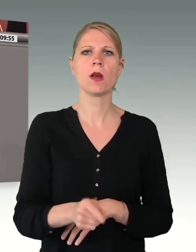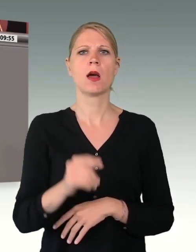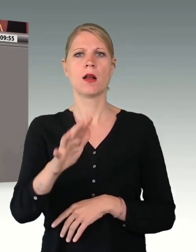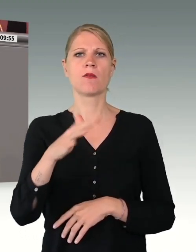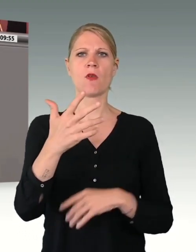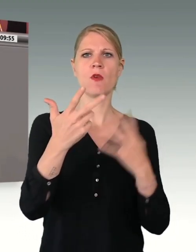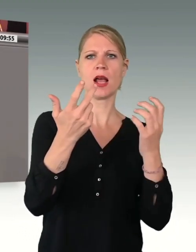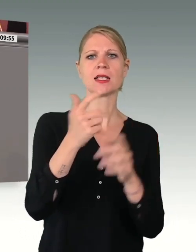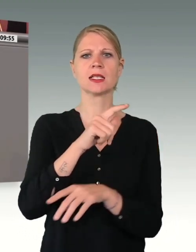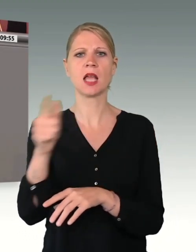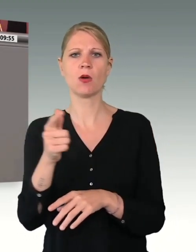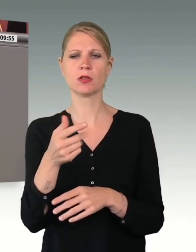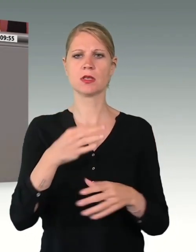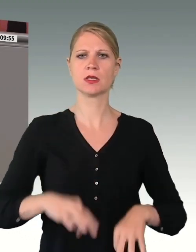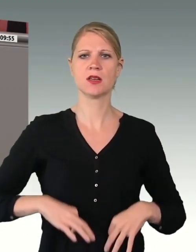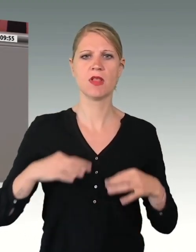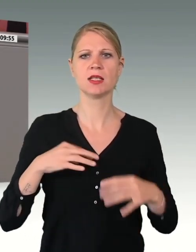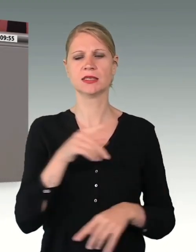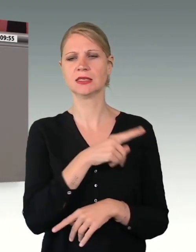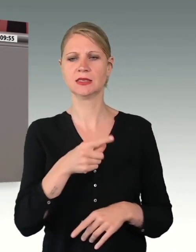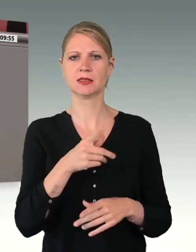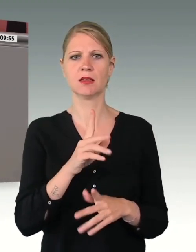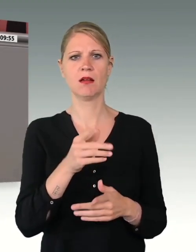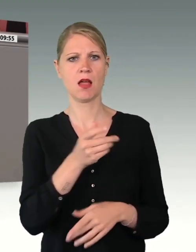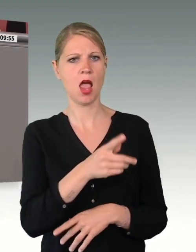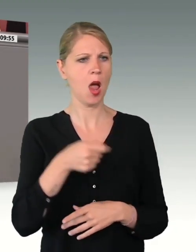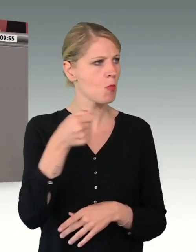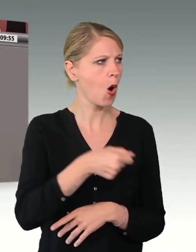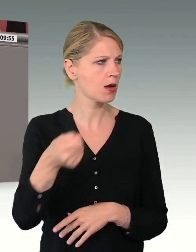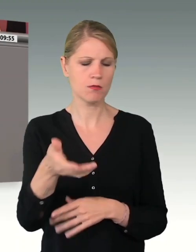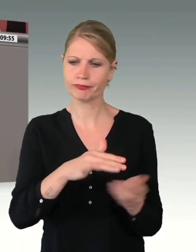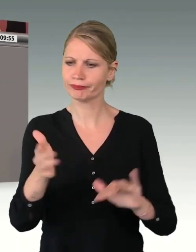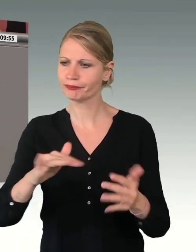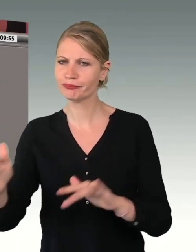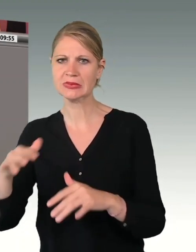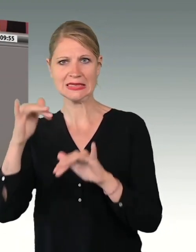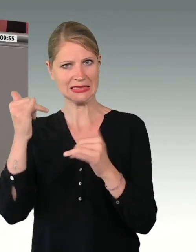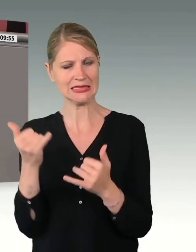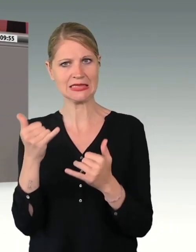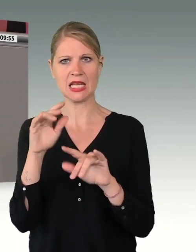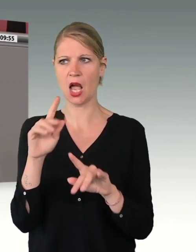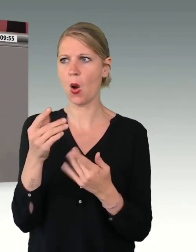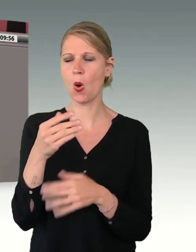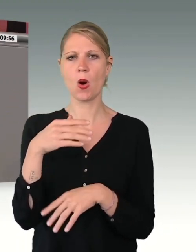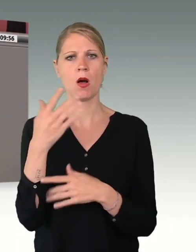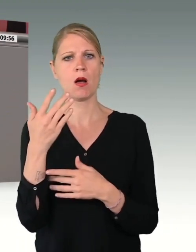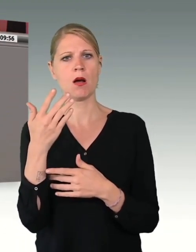Und mit den Taliban sind die gleichen Machthaber wieder an der Macht, die angeblich sonst von denen Afghanistan vorher befreit